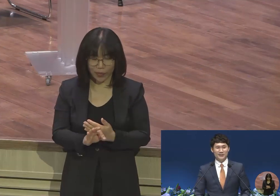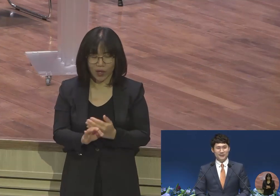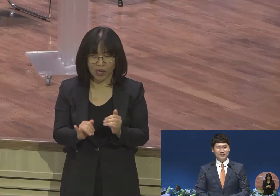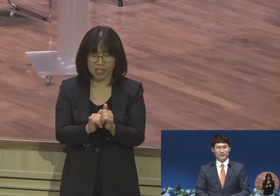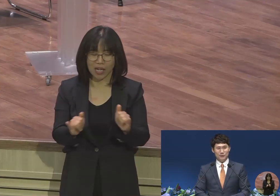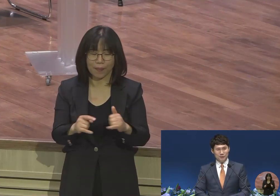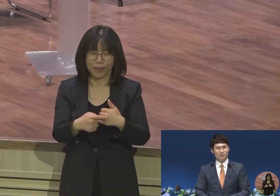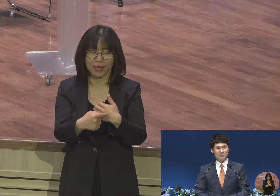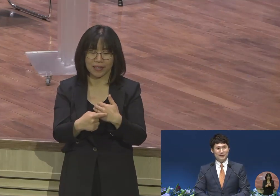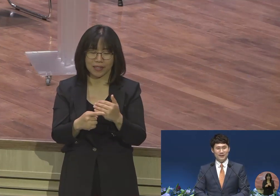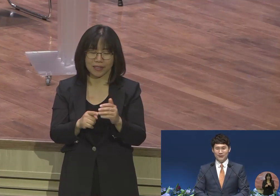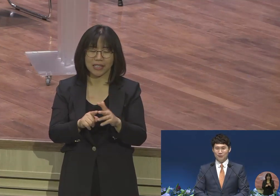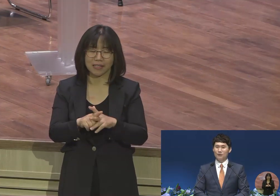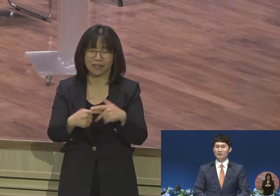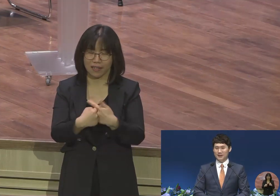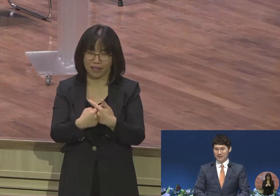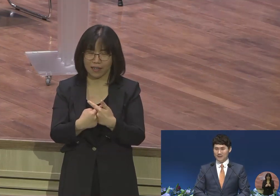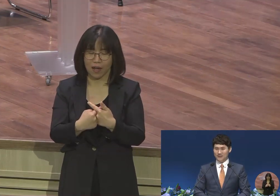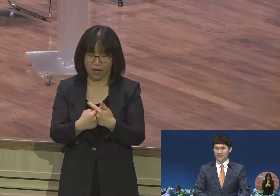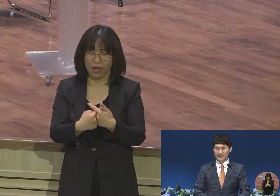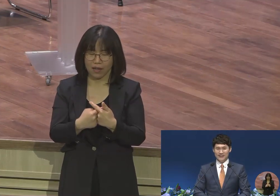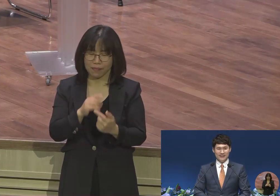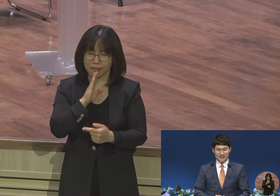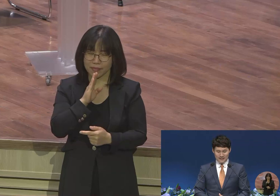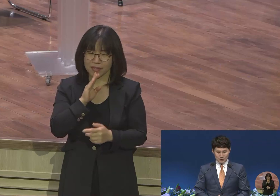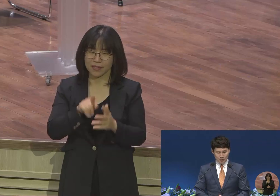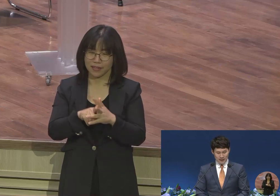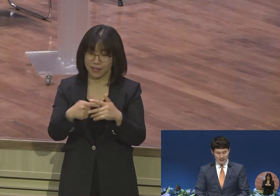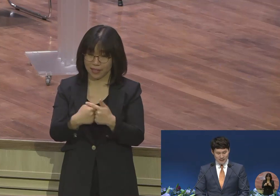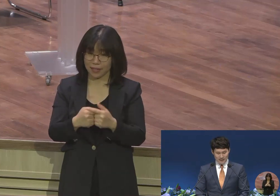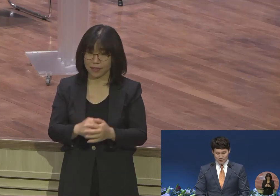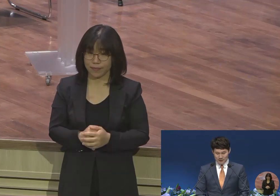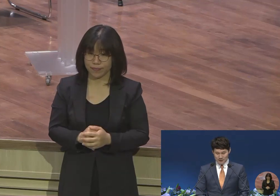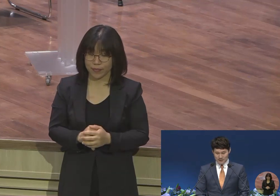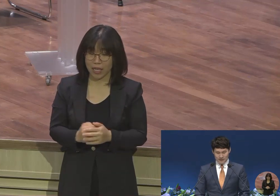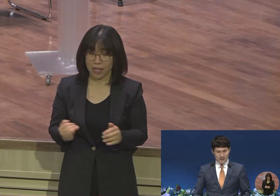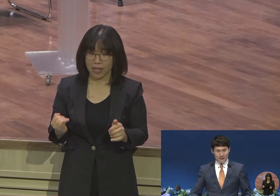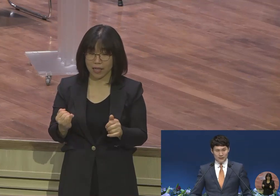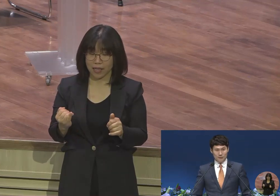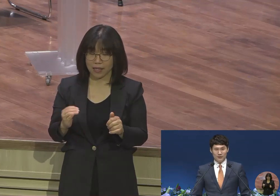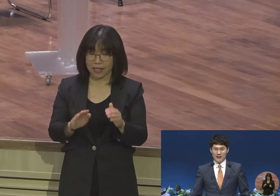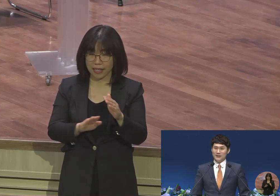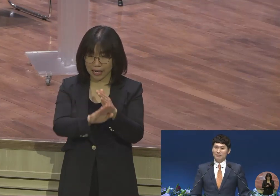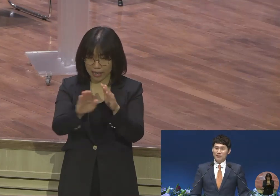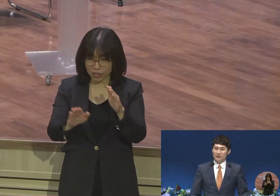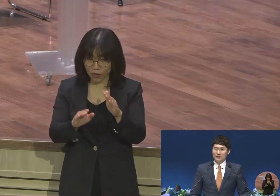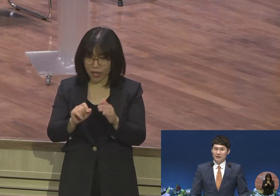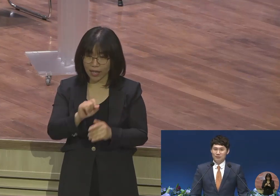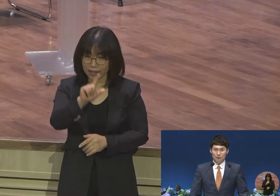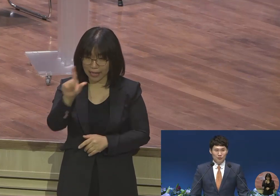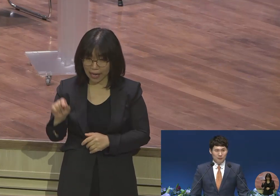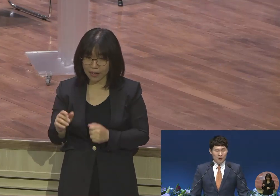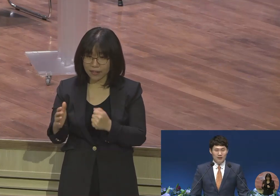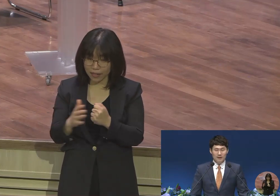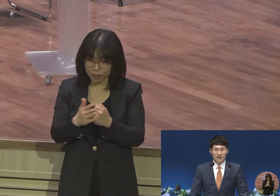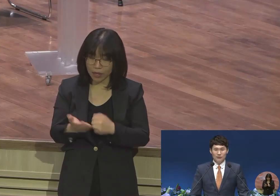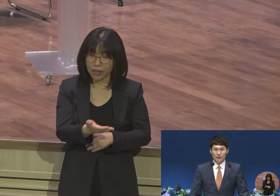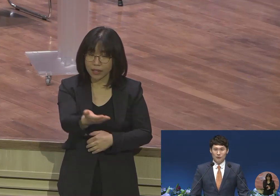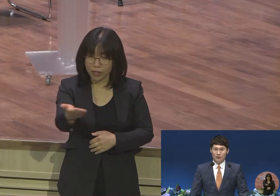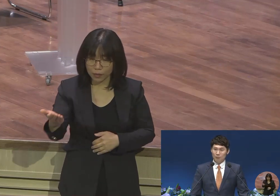조금 공감이 되더라고요 그래서 올 가정의 달을 통해서 여러분들이 다시 한 번 부모님과 또 여러분의